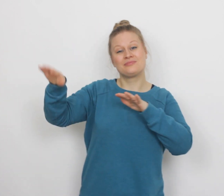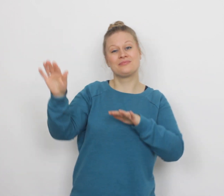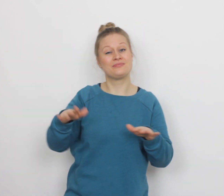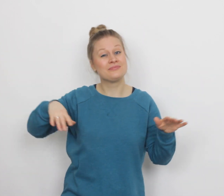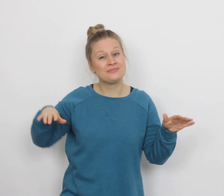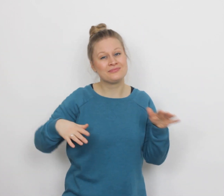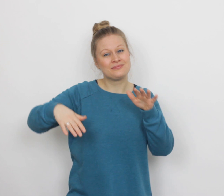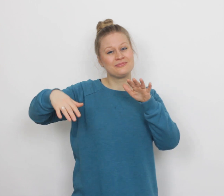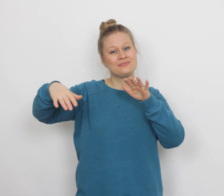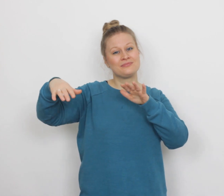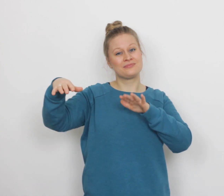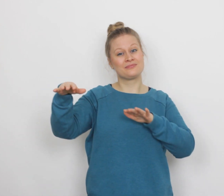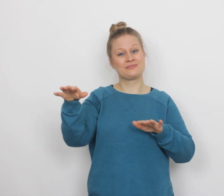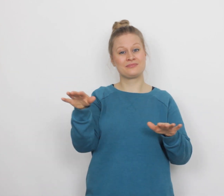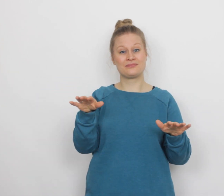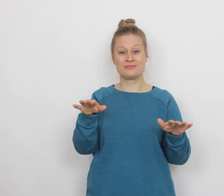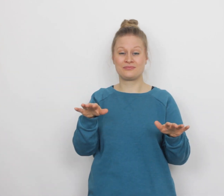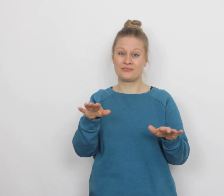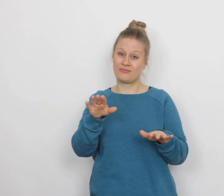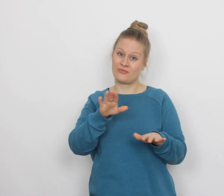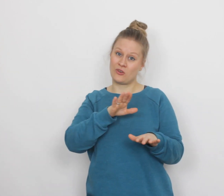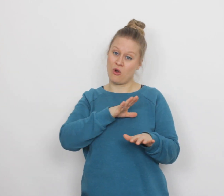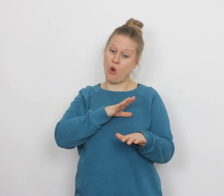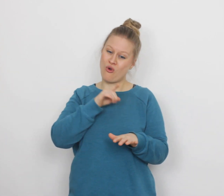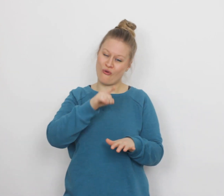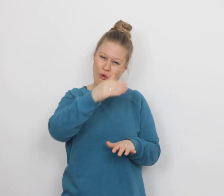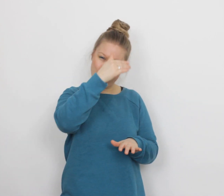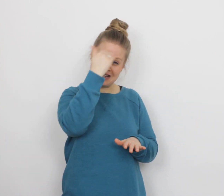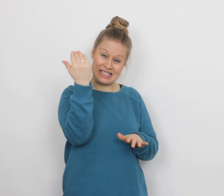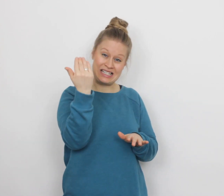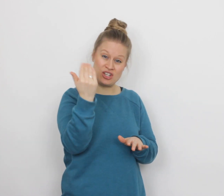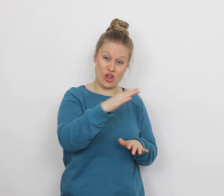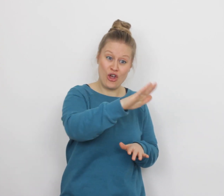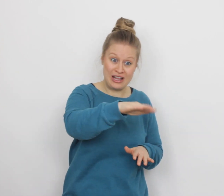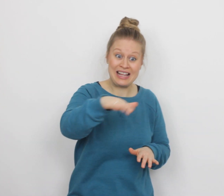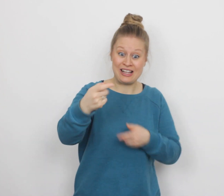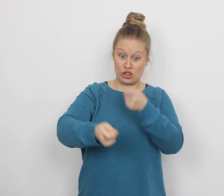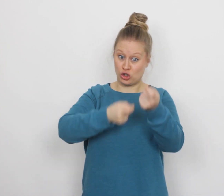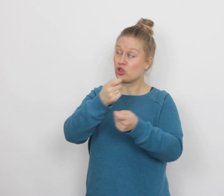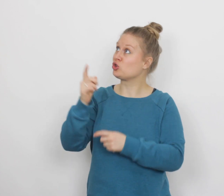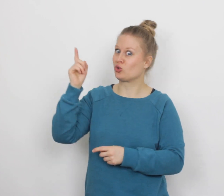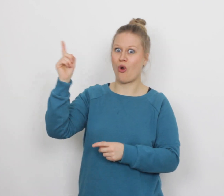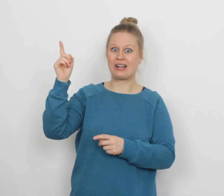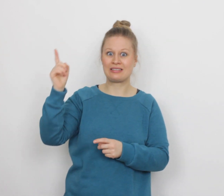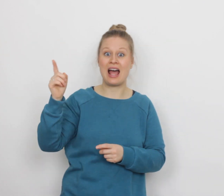MUZIEK Ook voor zieke kinderen zorgt hij,